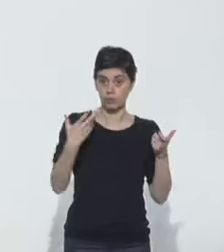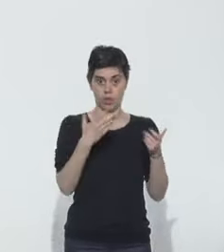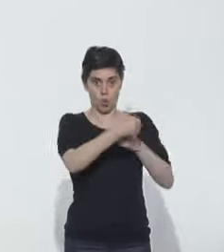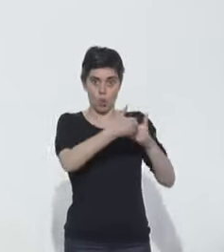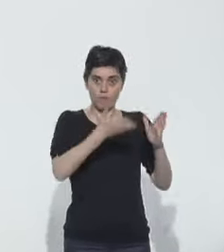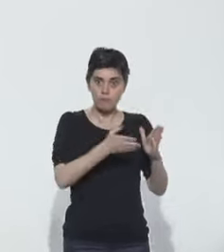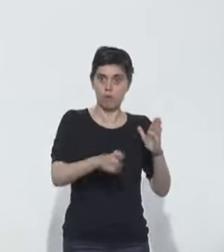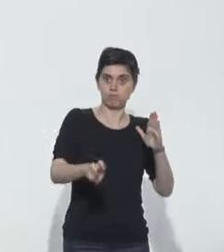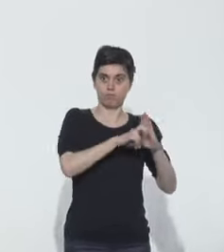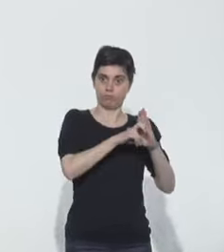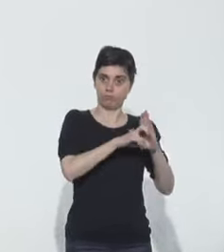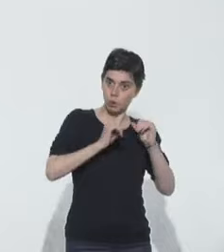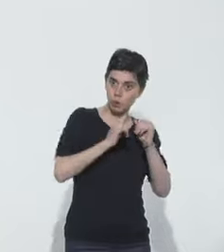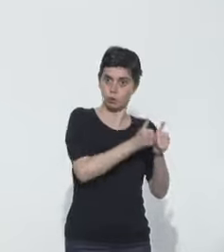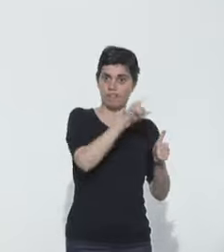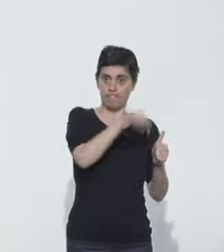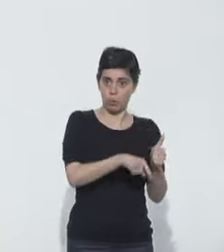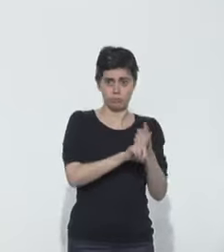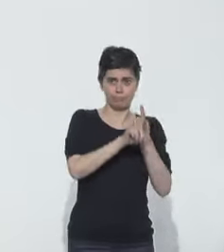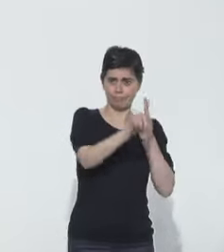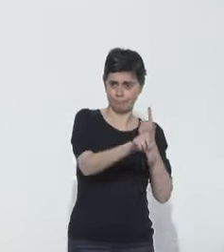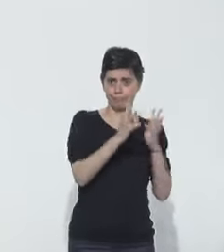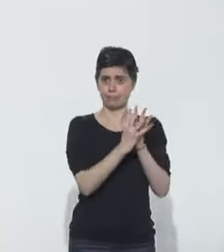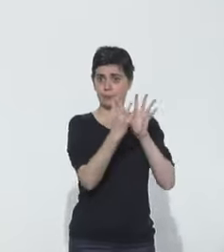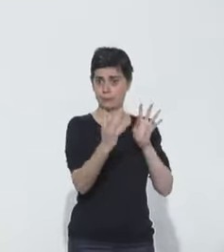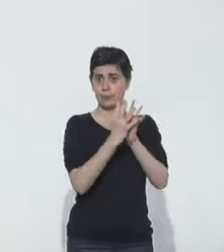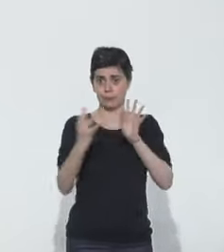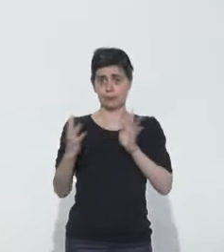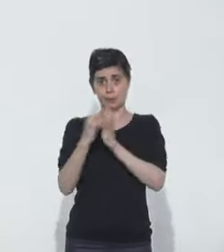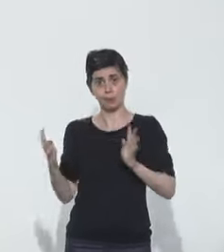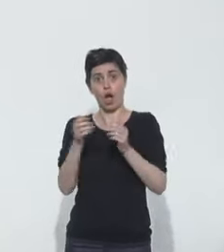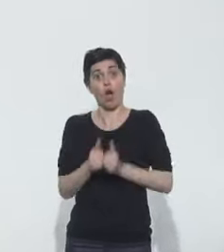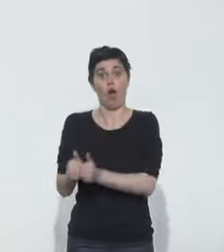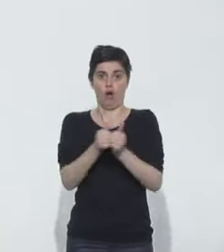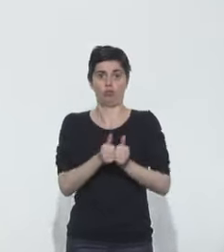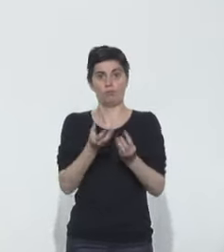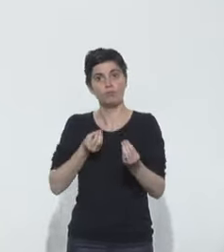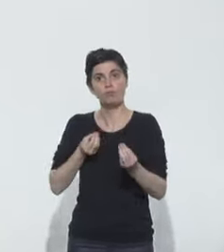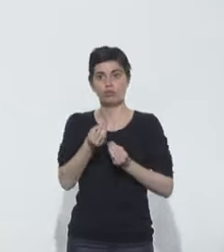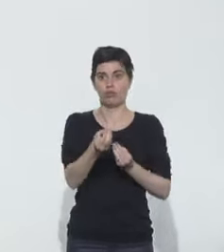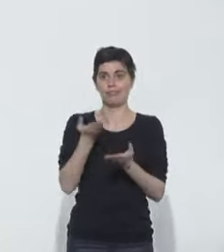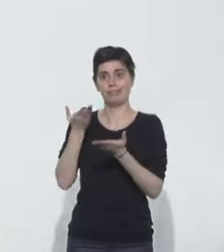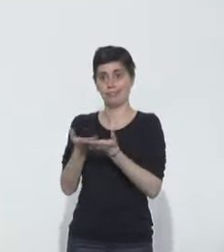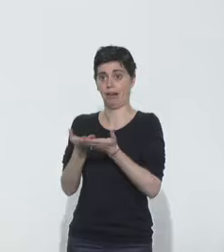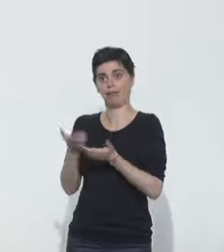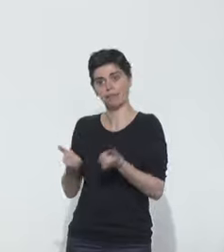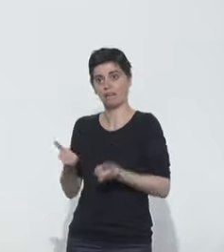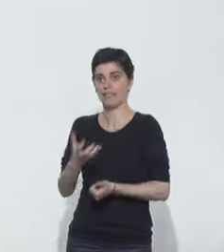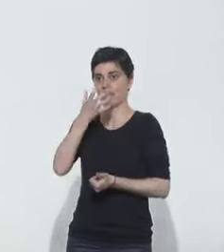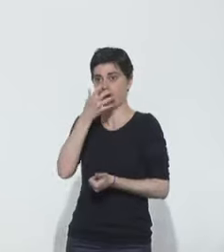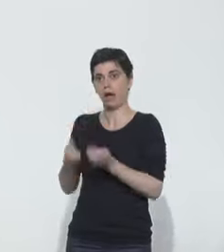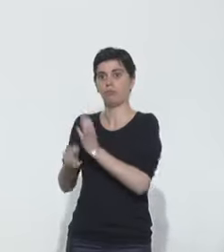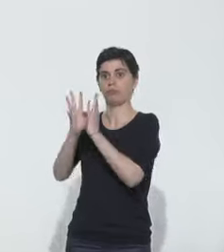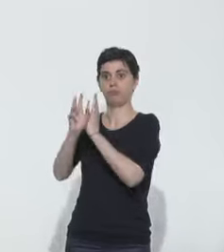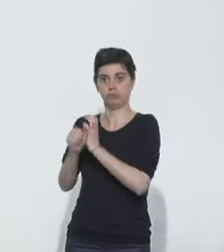notre respect de la distanciation physique, de la distanciation sociale. C'est ainsi, tous ensemble, que nous réduirons la pression sur la réanimation, que nous diminuerons